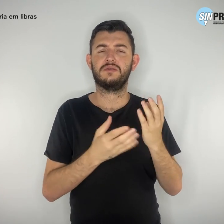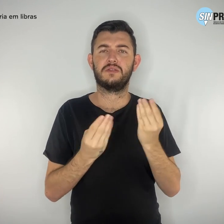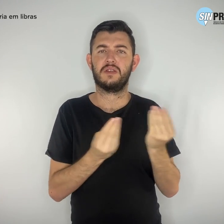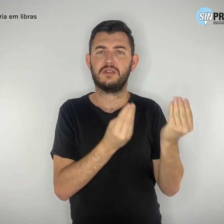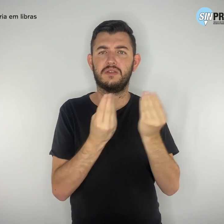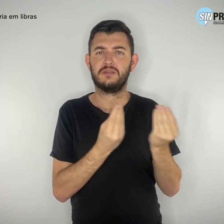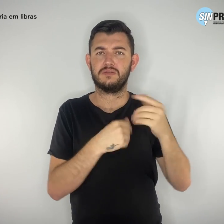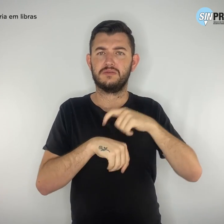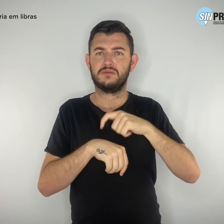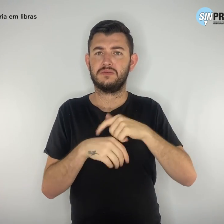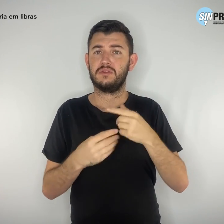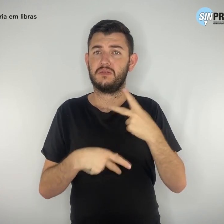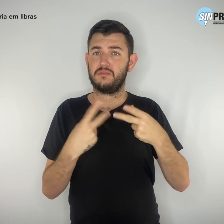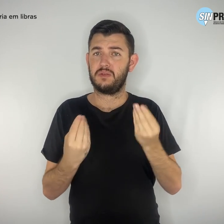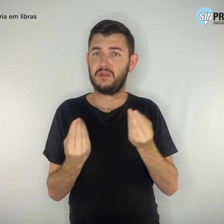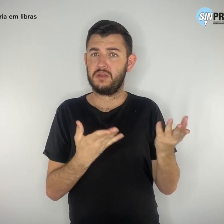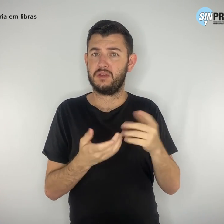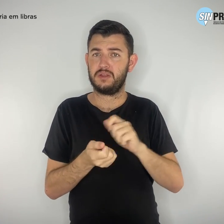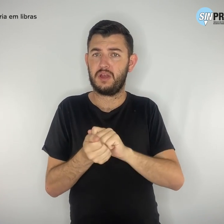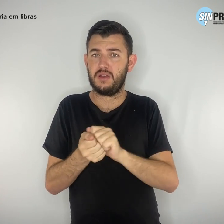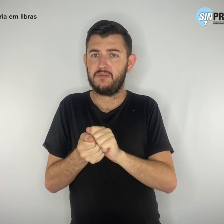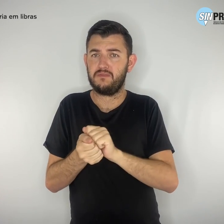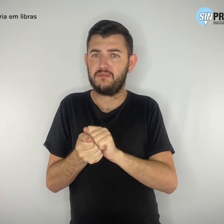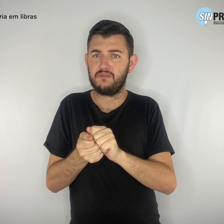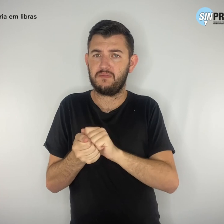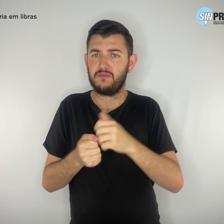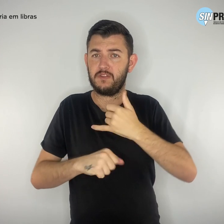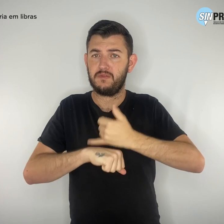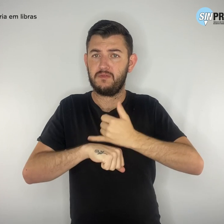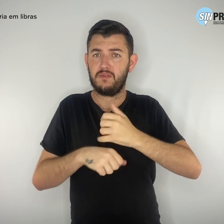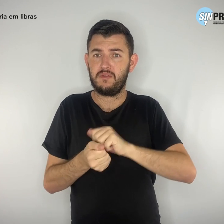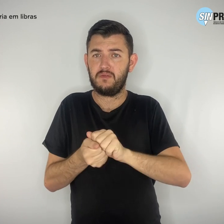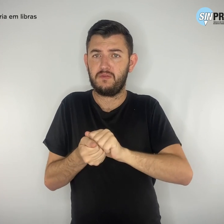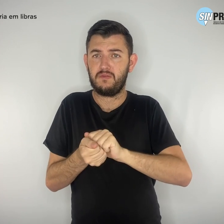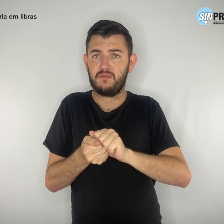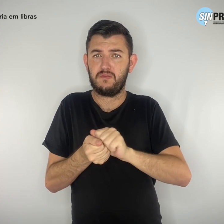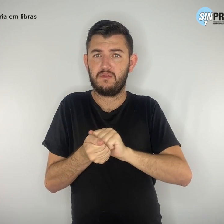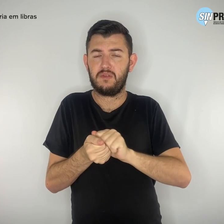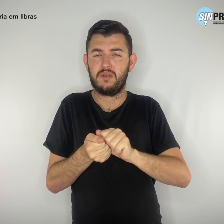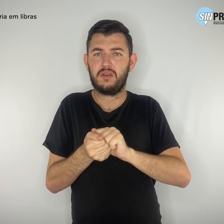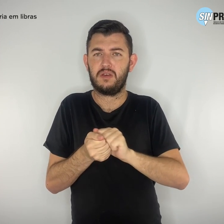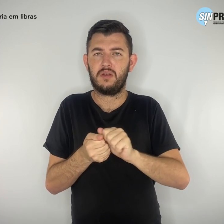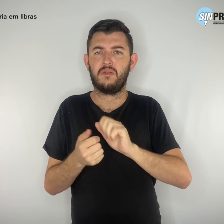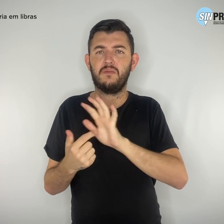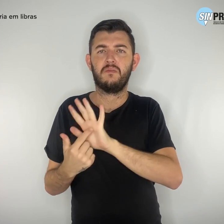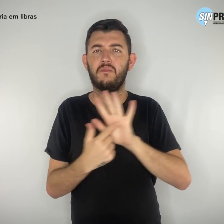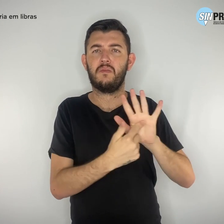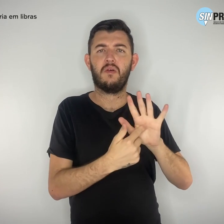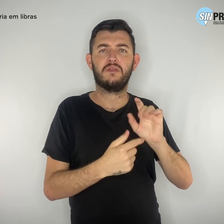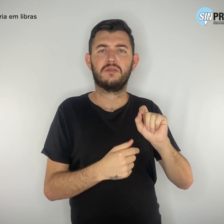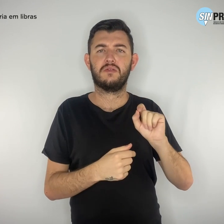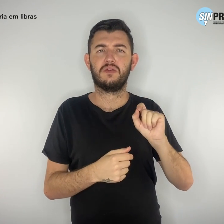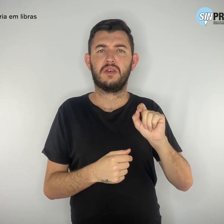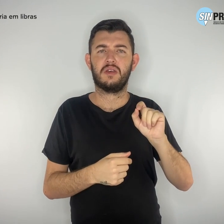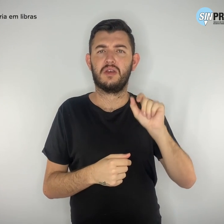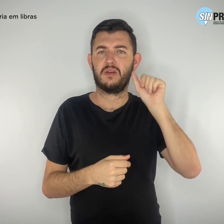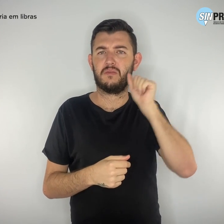aço, ele imprime a mensagem de que a mulher só serve para lavar a louça, estar na